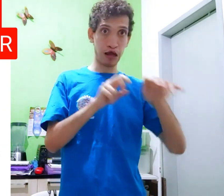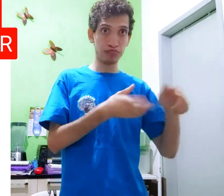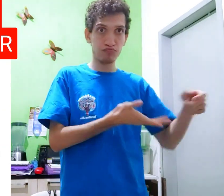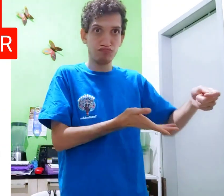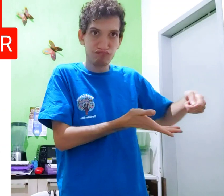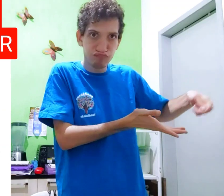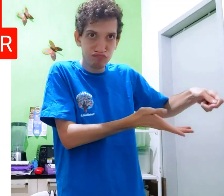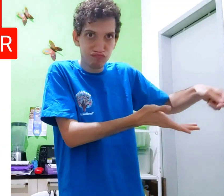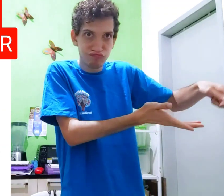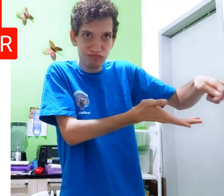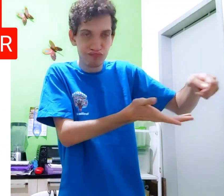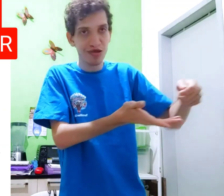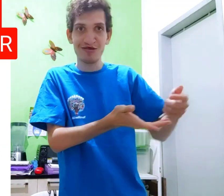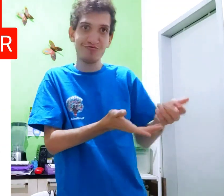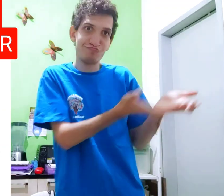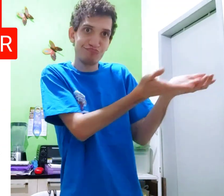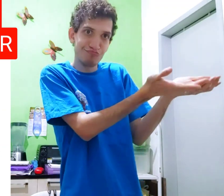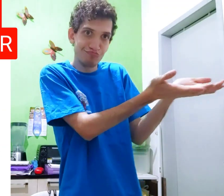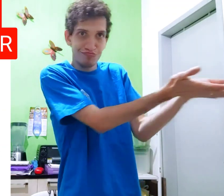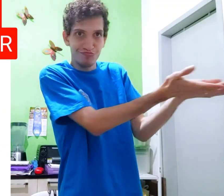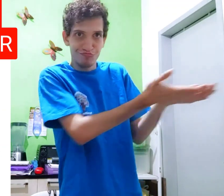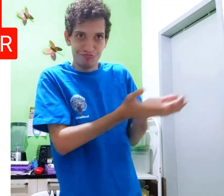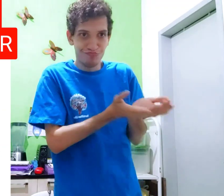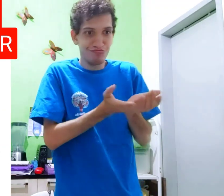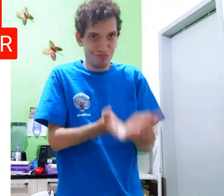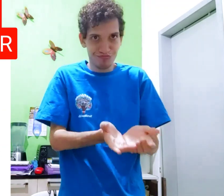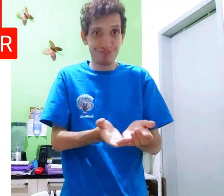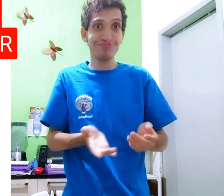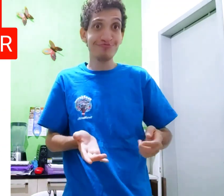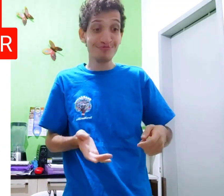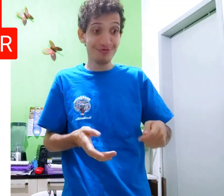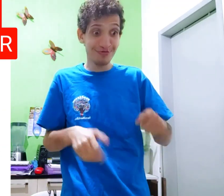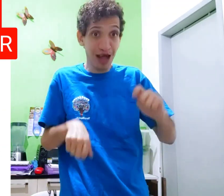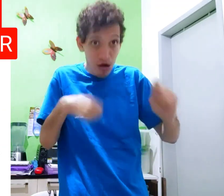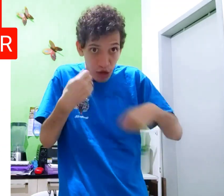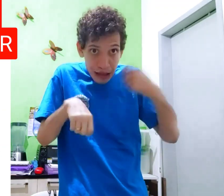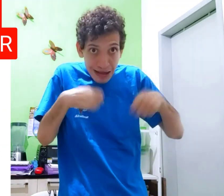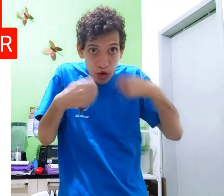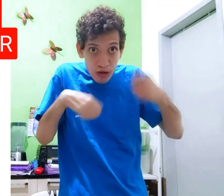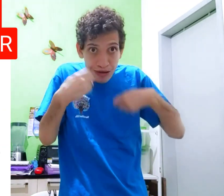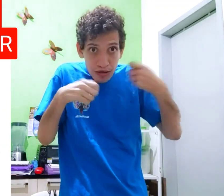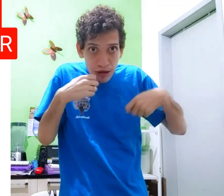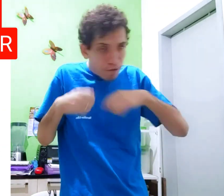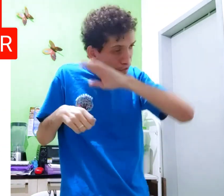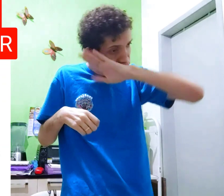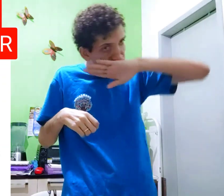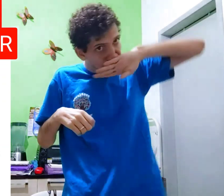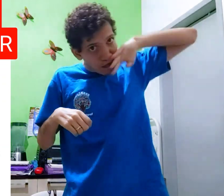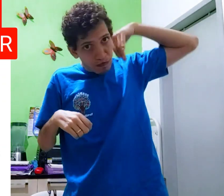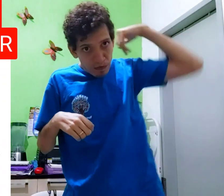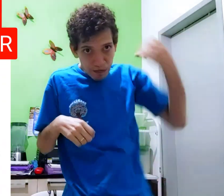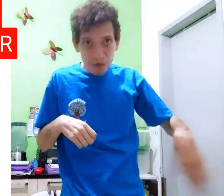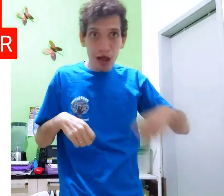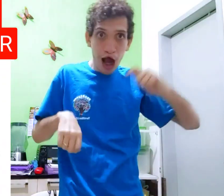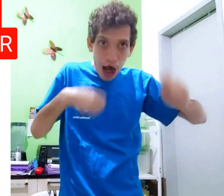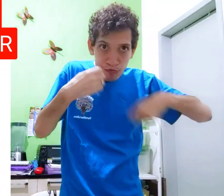crianças vão, colocam comida, ou prato, come, se